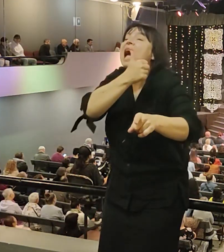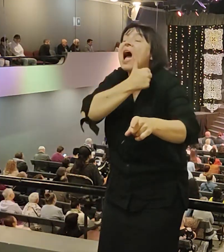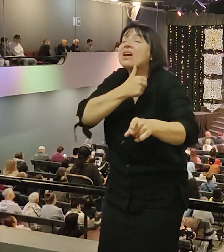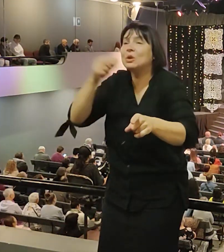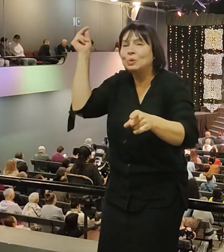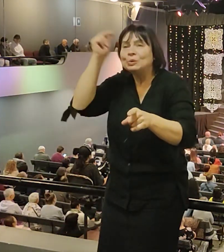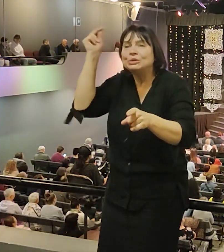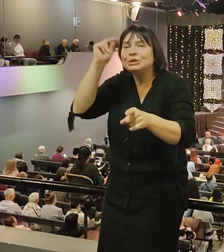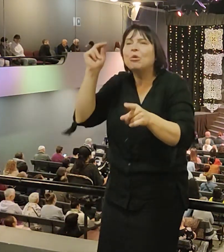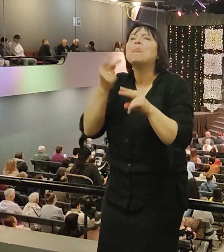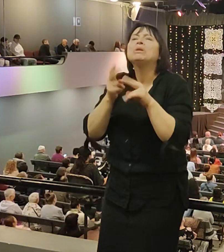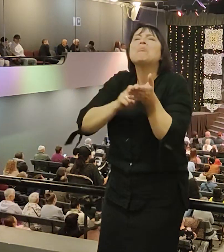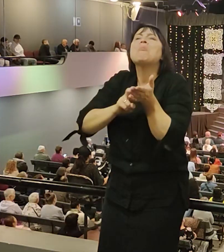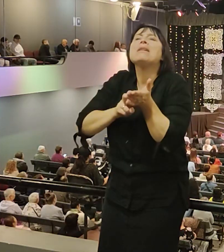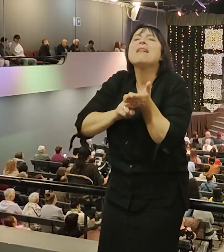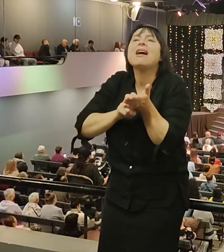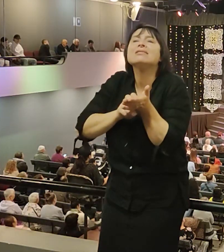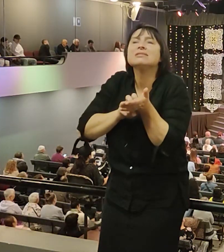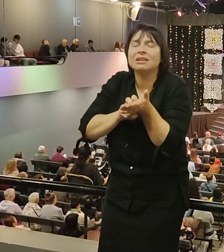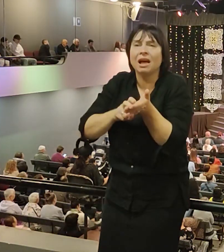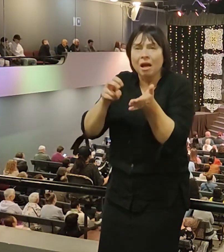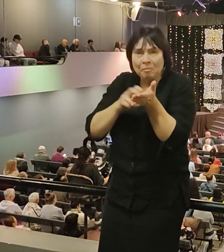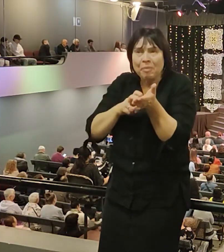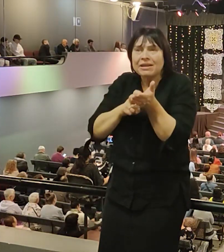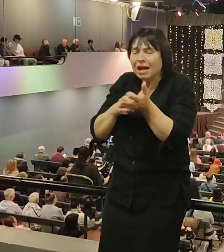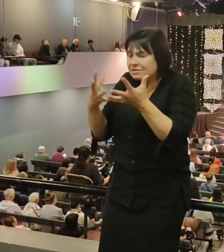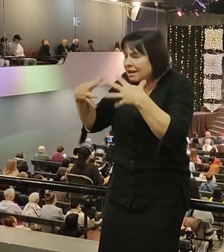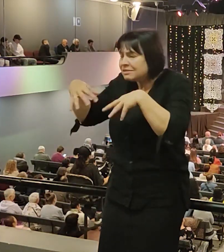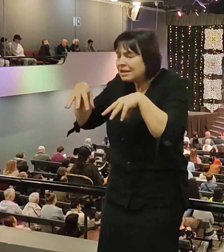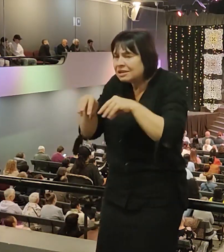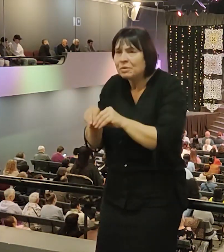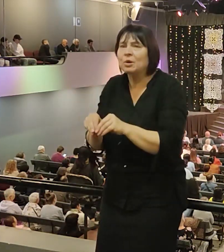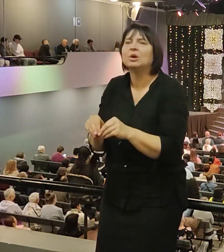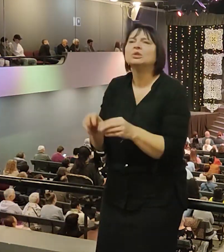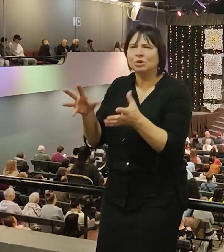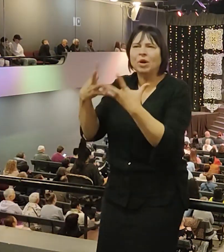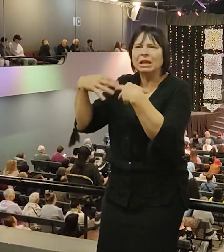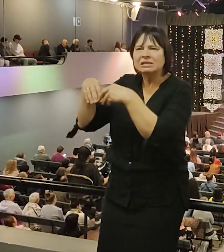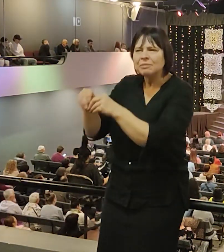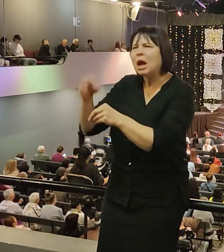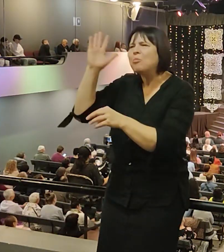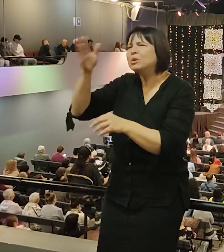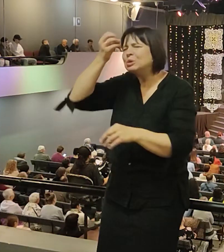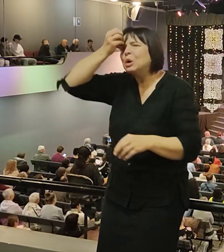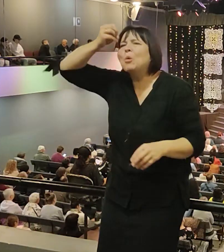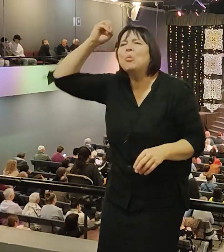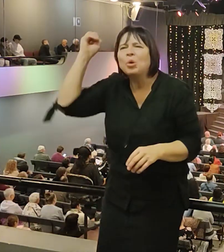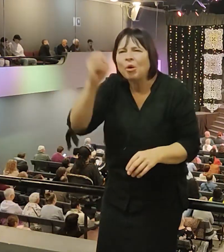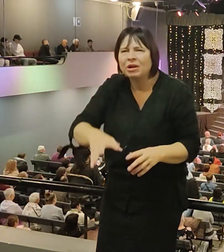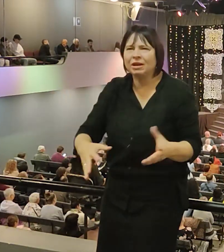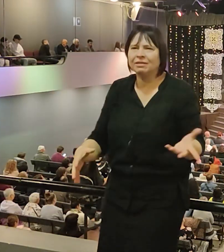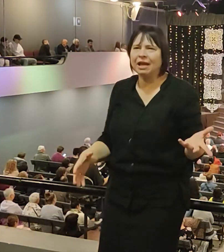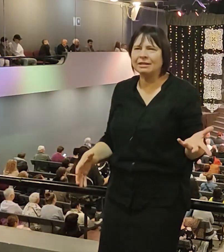и взял тело. Если ты боишься свою семью, которая грозит тебе проклятием, то, что Бог благословляет,